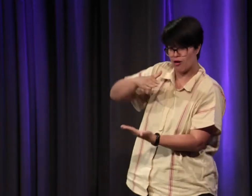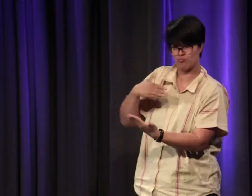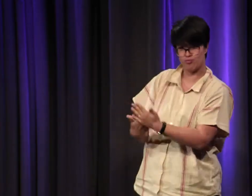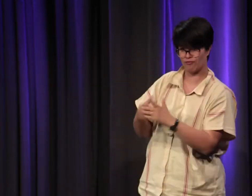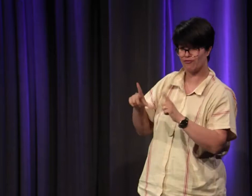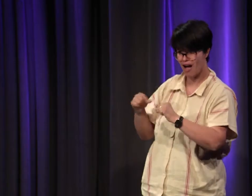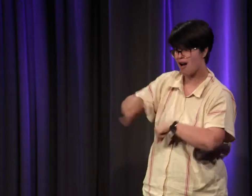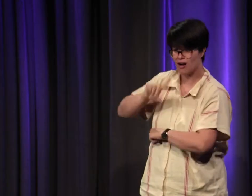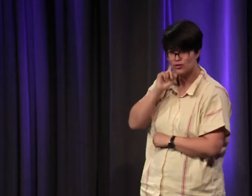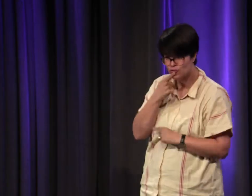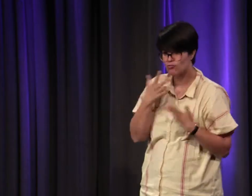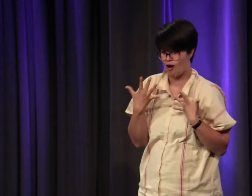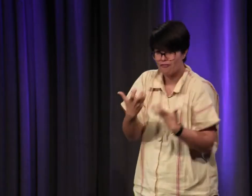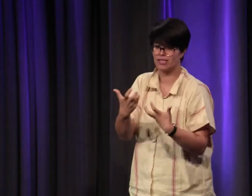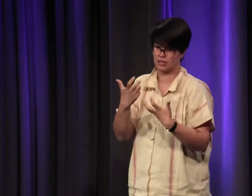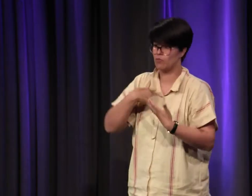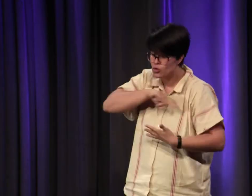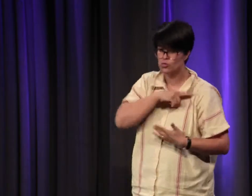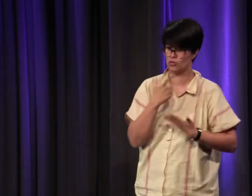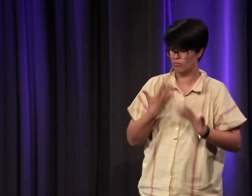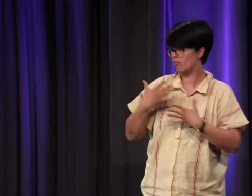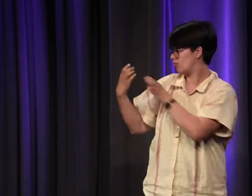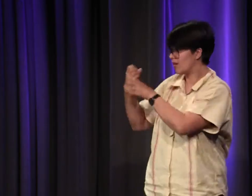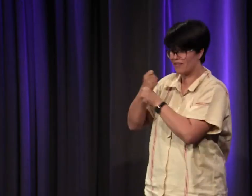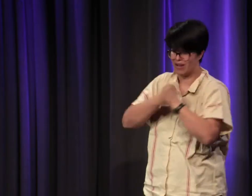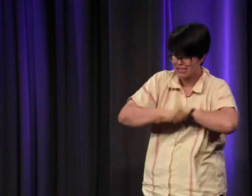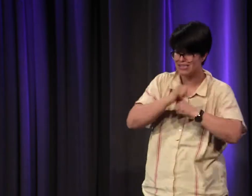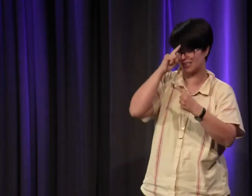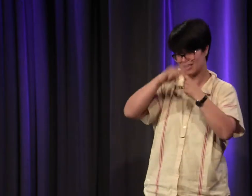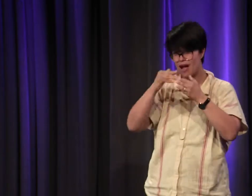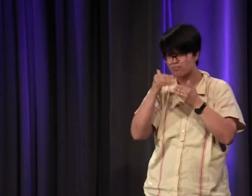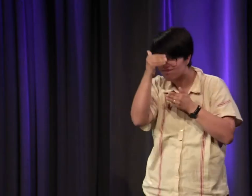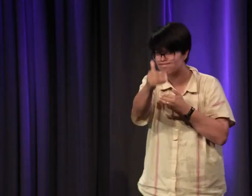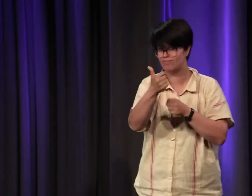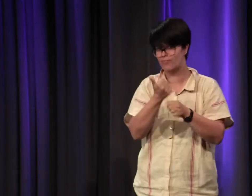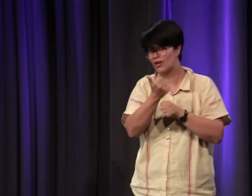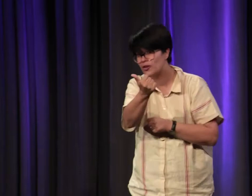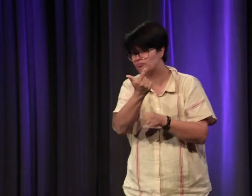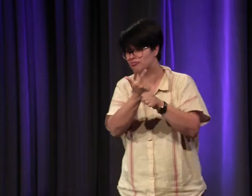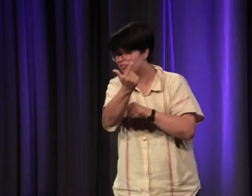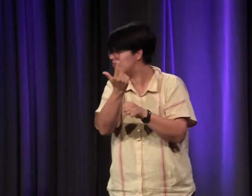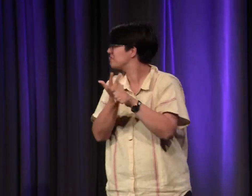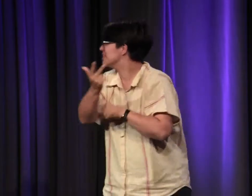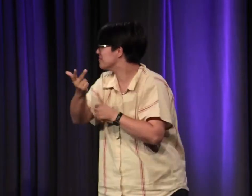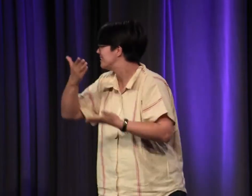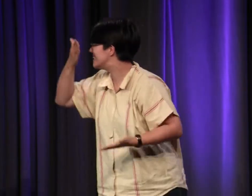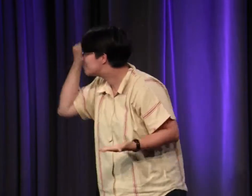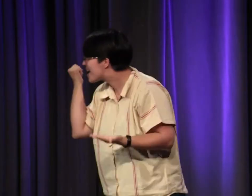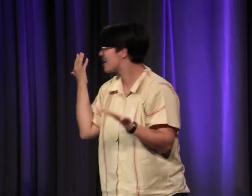contactez-nous on a plein de support on a plein de choses on a envie de travailler on a envie de travailler ensemble pour que dans un an deux ans trois